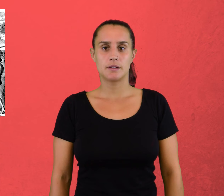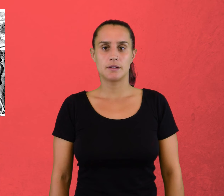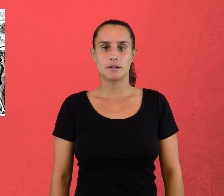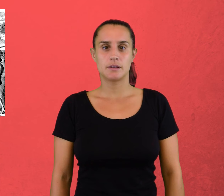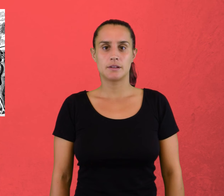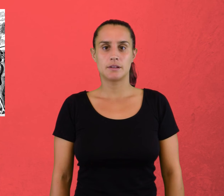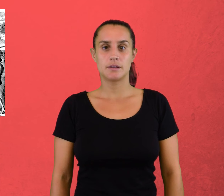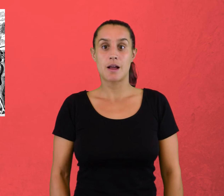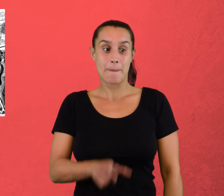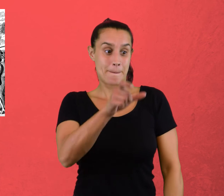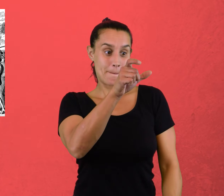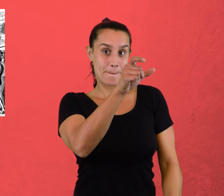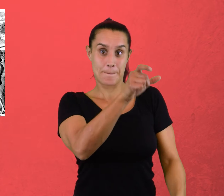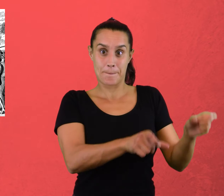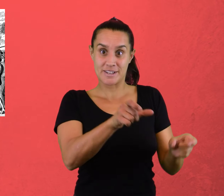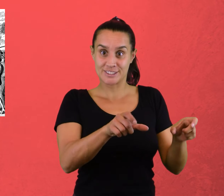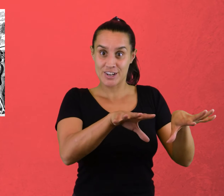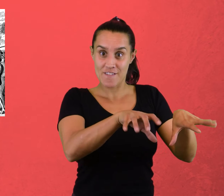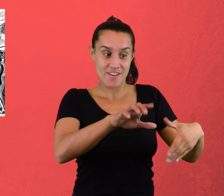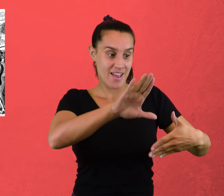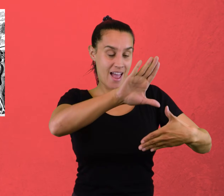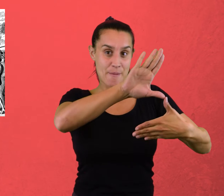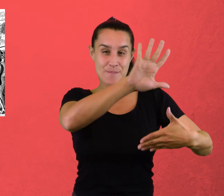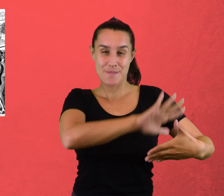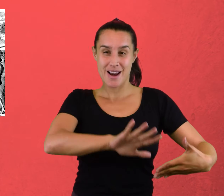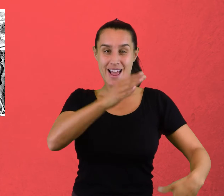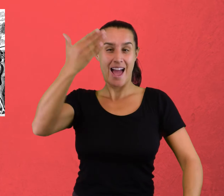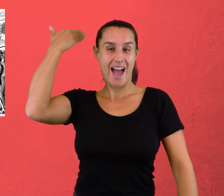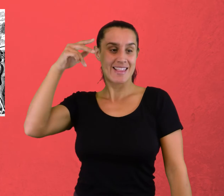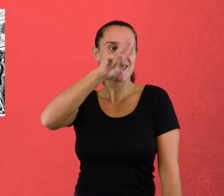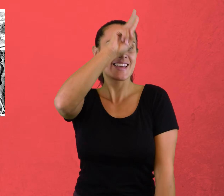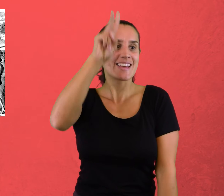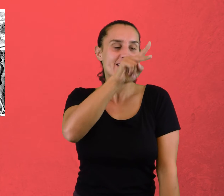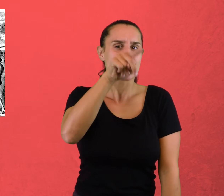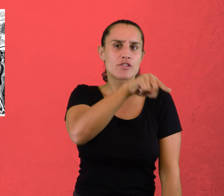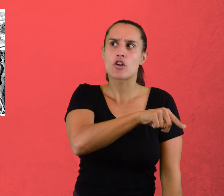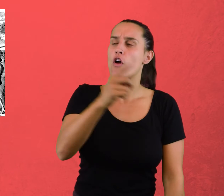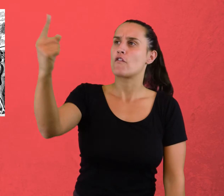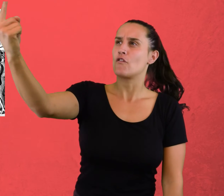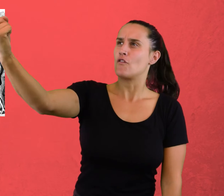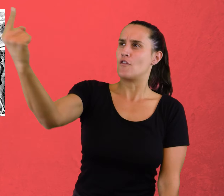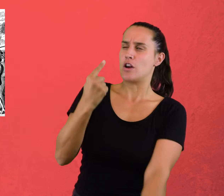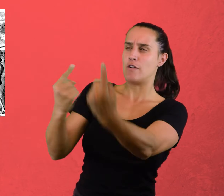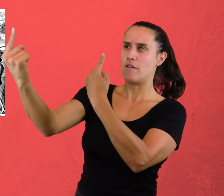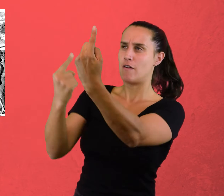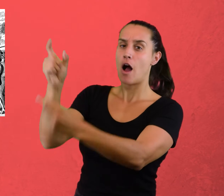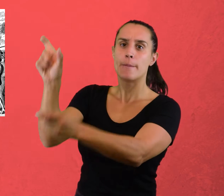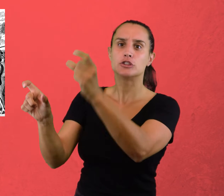¿Qué pensaron los indígenas americanos cuando conocieron a los europeos? Qué extraños eran.